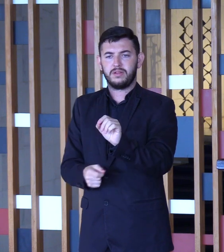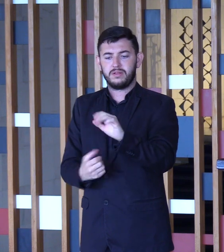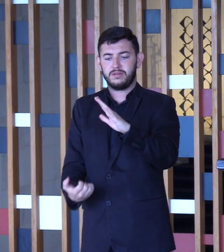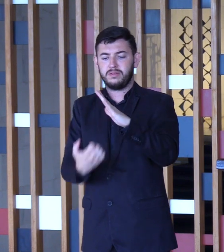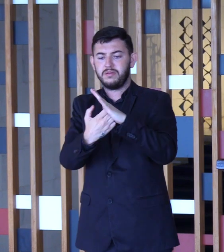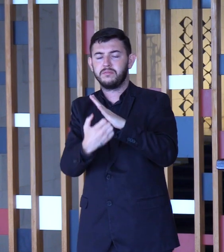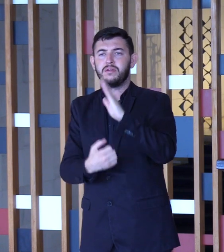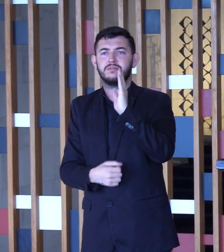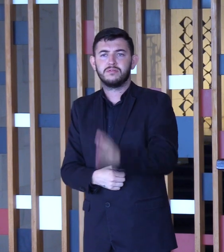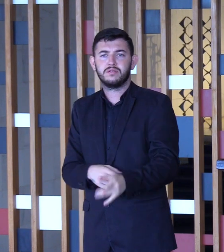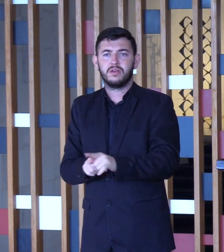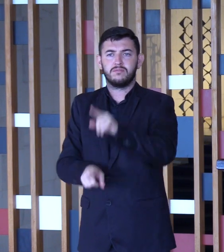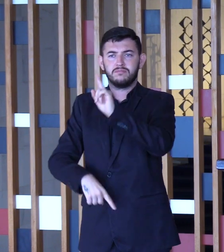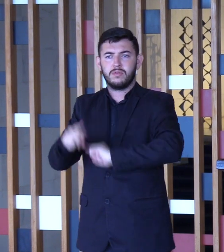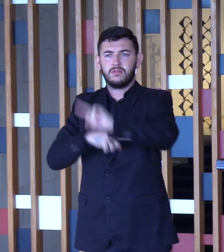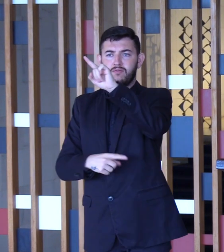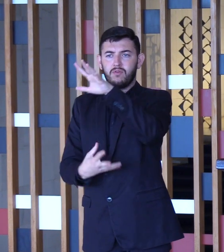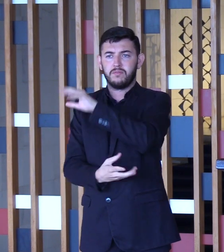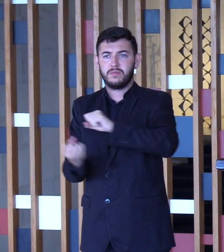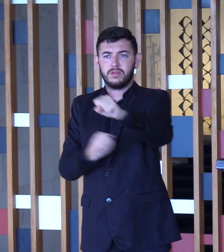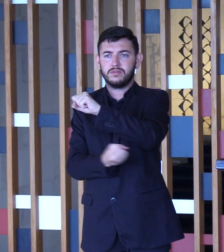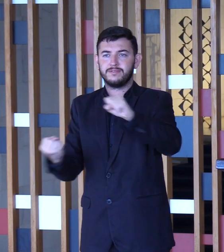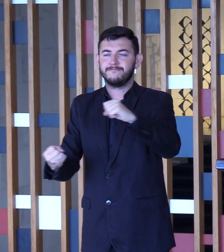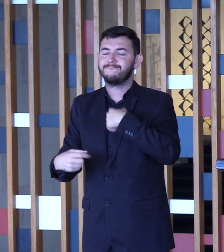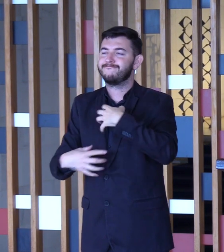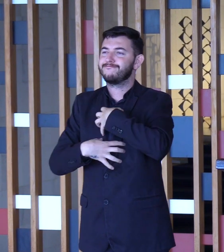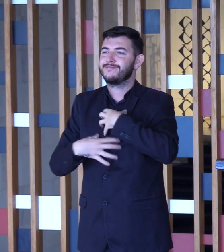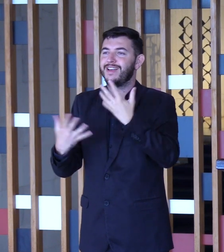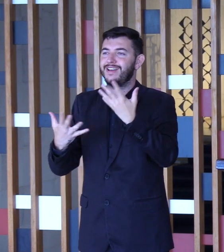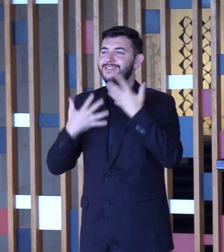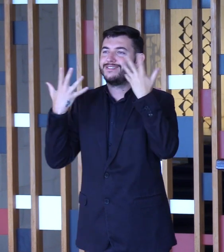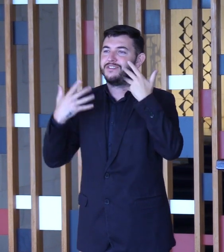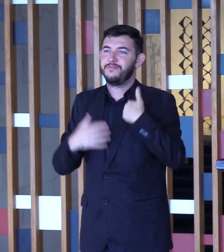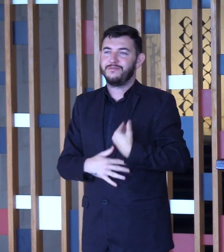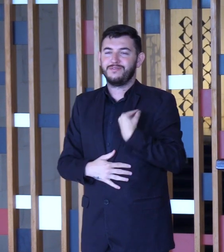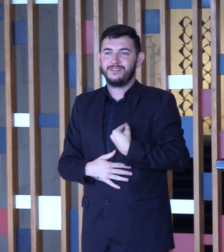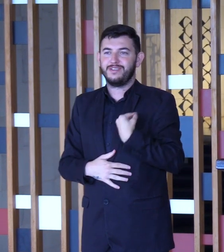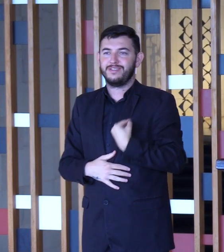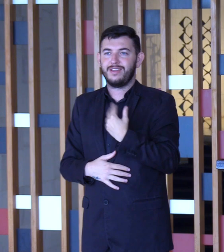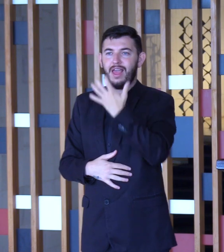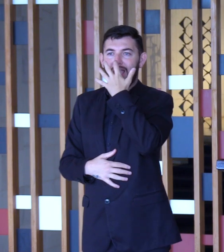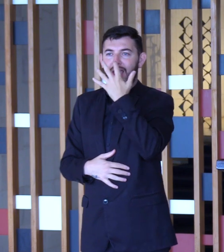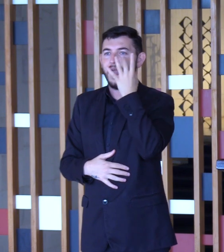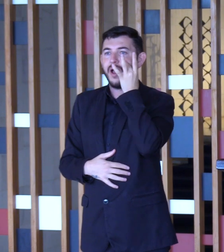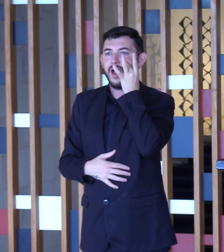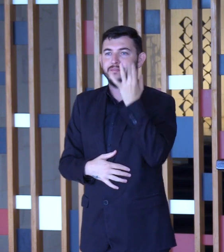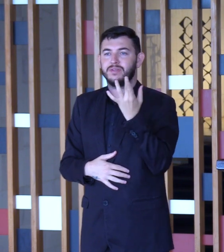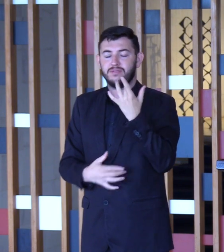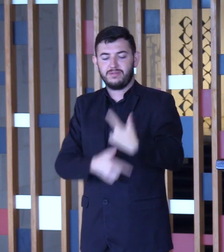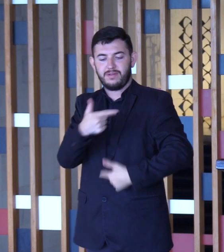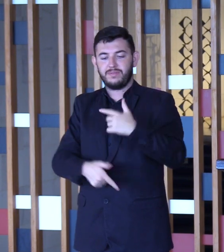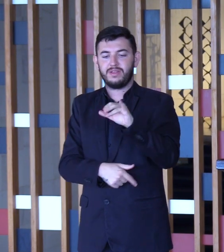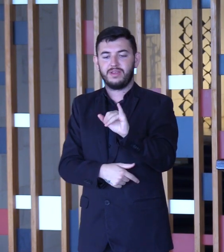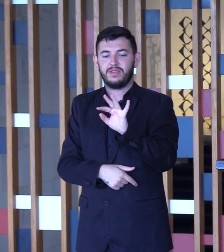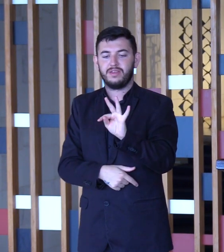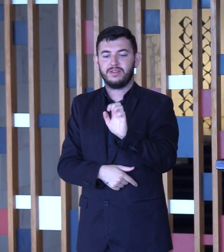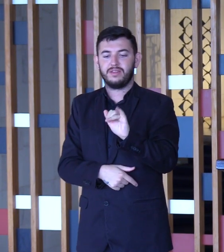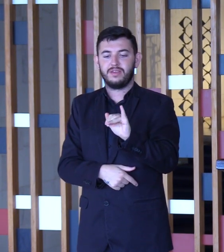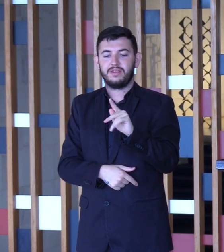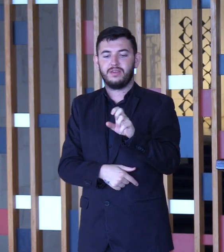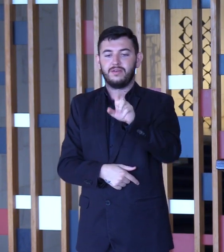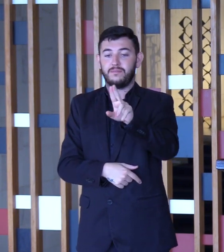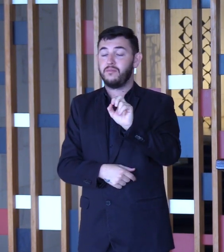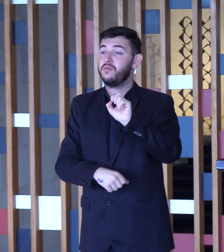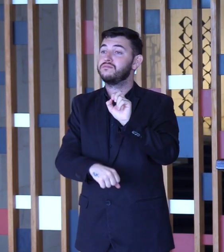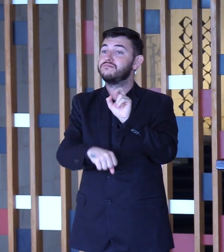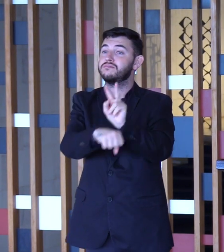promoção do desenvolvimento sustentável, eu tenho a grande alegria de presenciar Itaipu trabalhando, também em prol da preservação de um